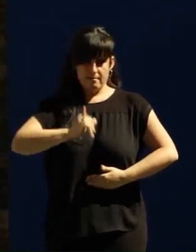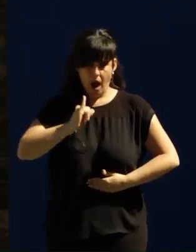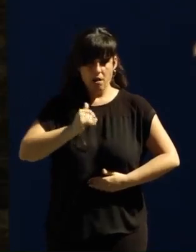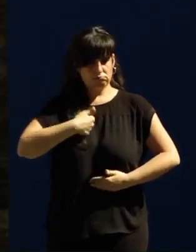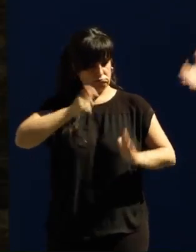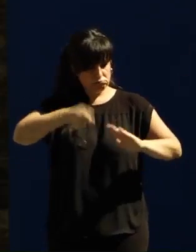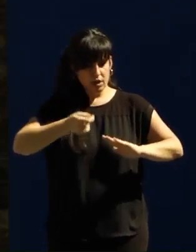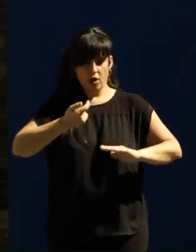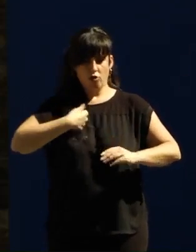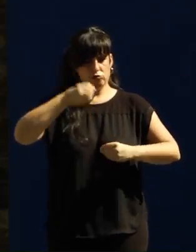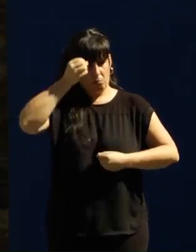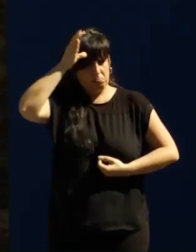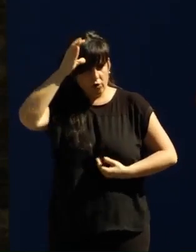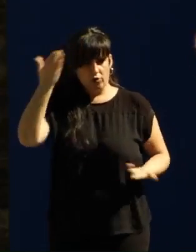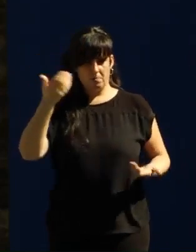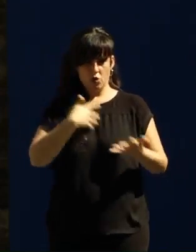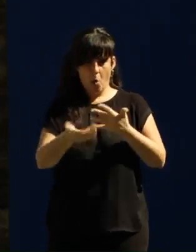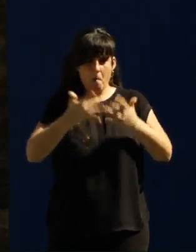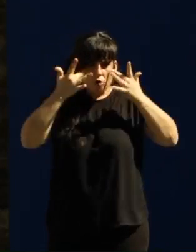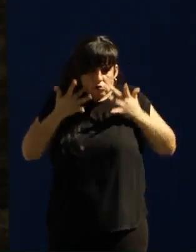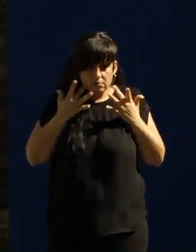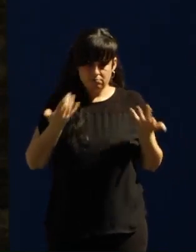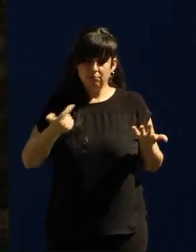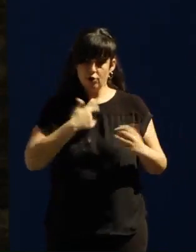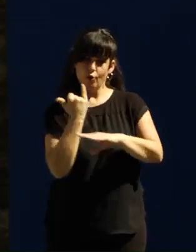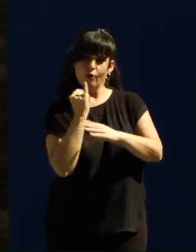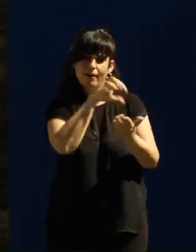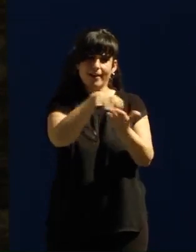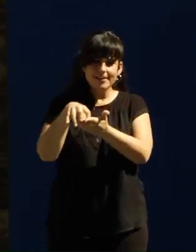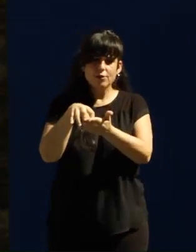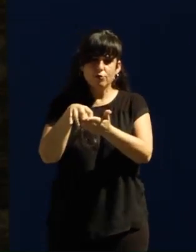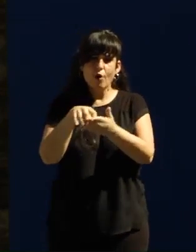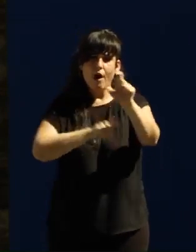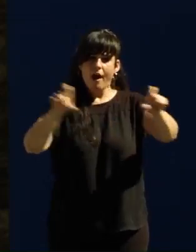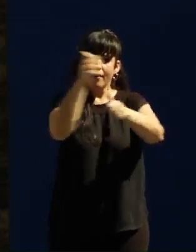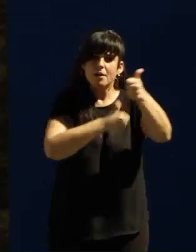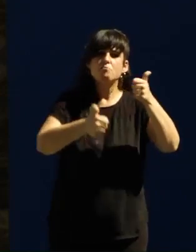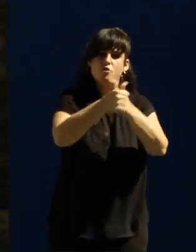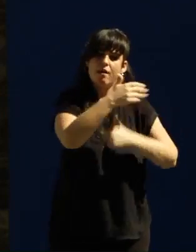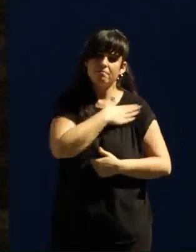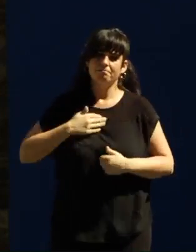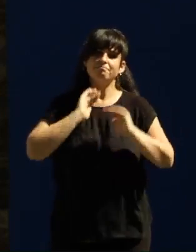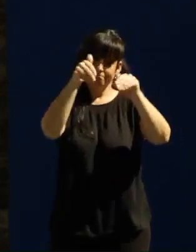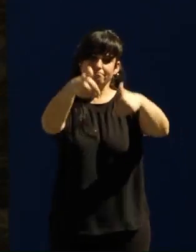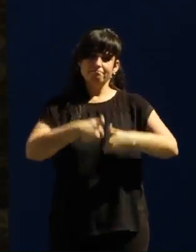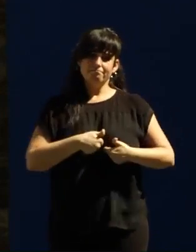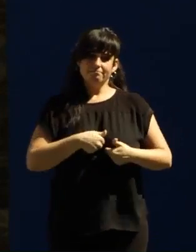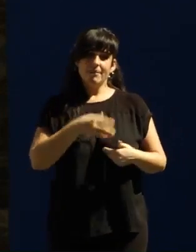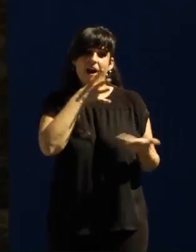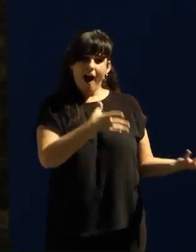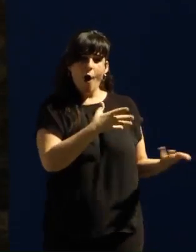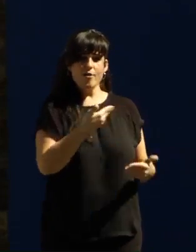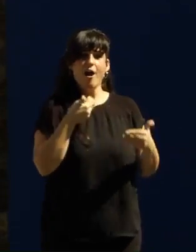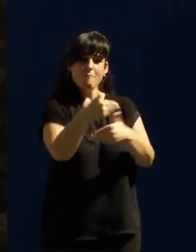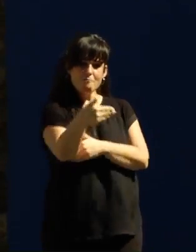conocimiento, aquí tenéis mis manos limpias, para recuperar las instituciones y ponerlas al servicio del pueblo. Con vosotros, el próximo